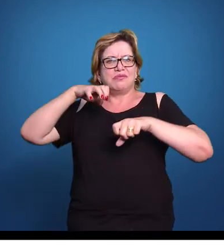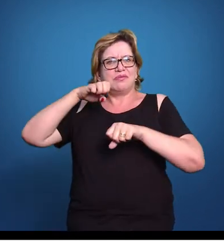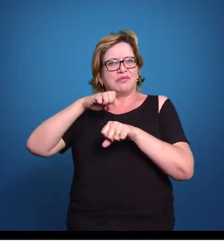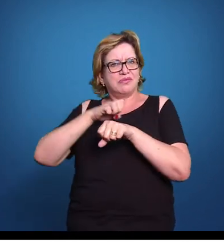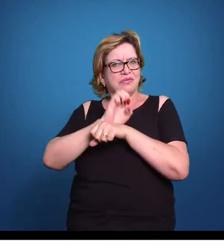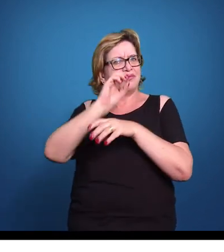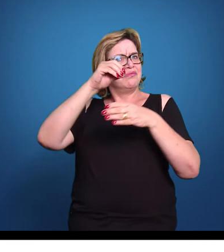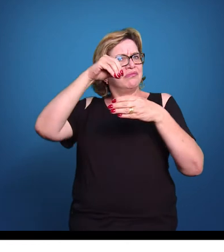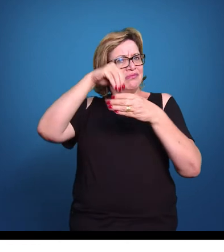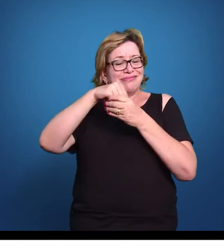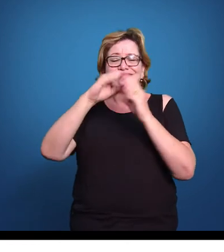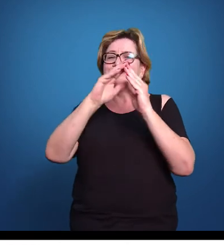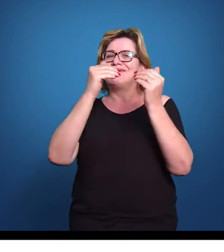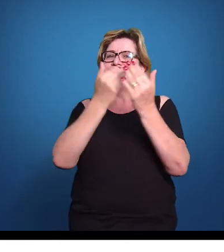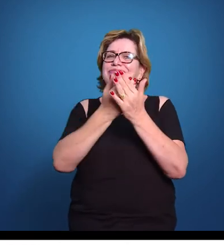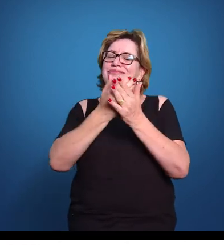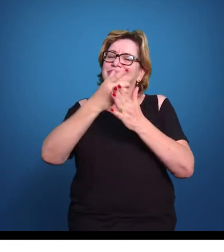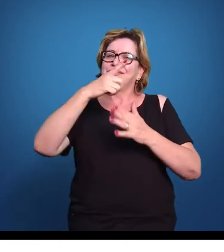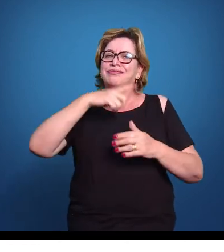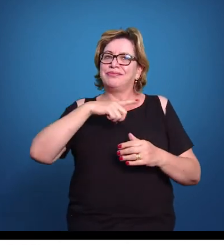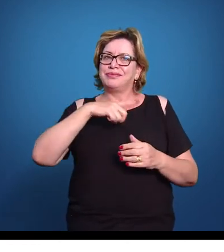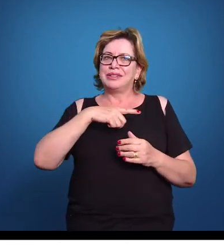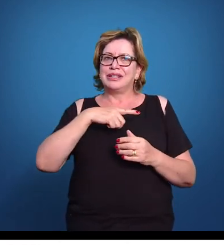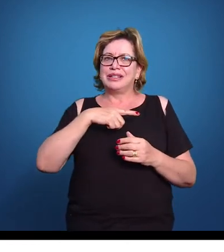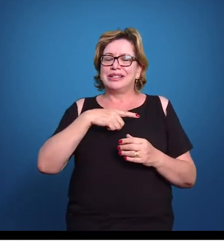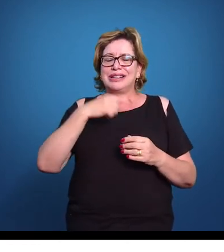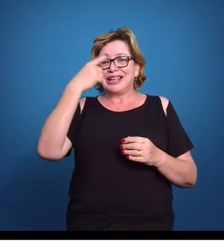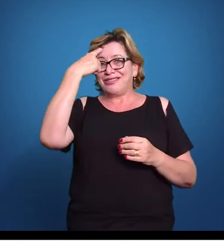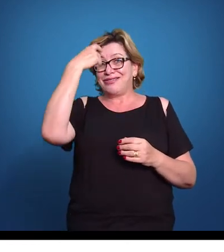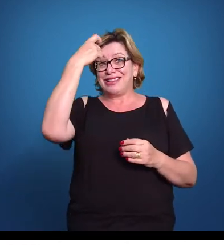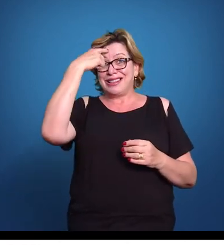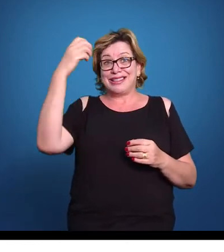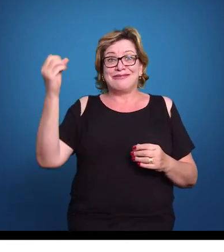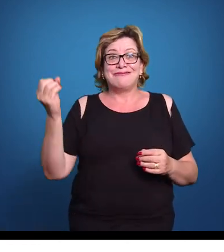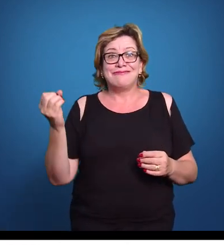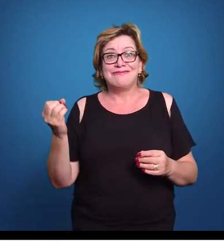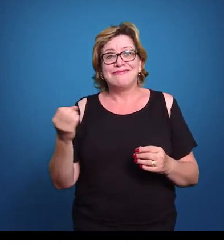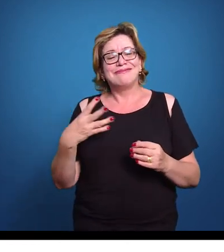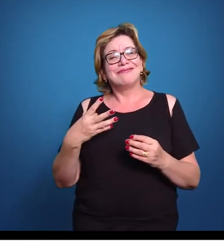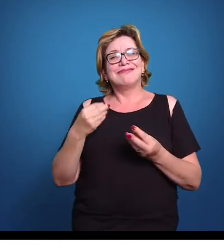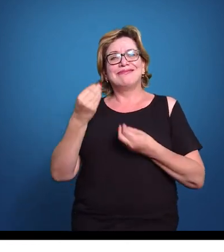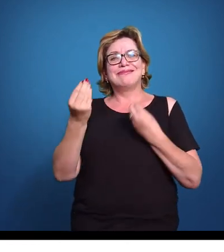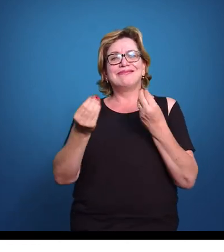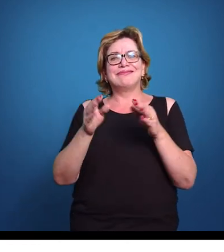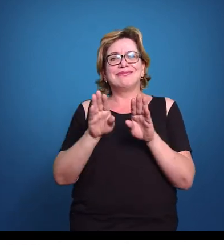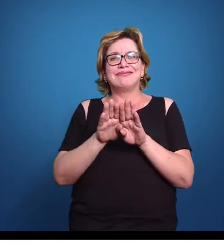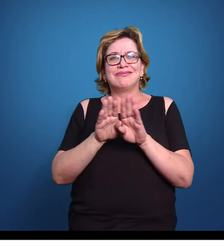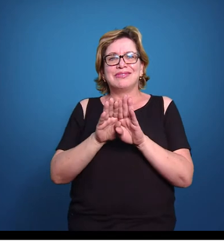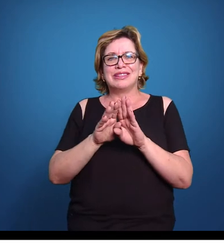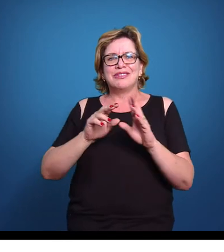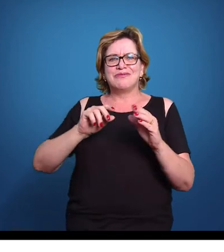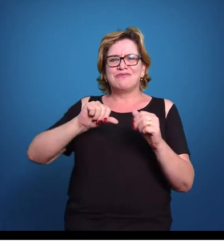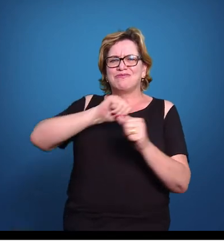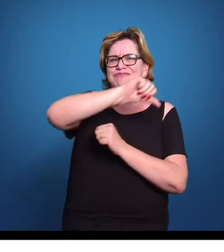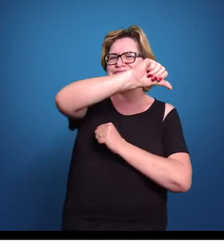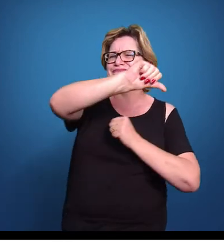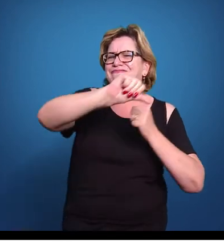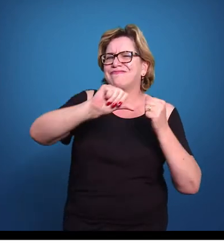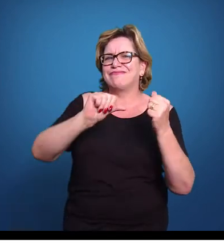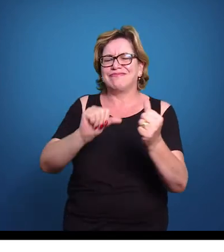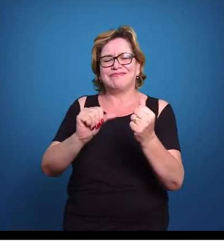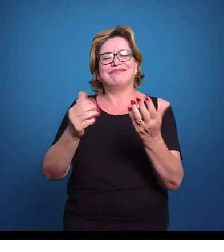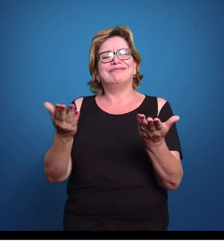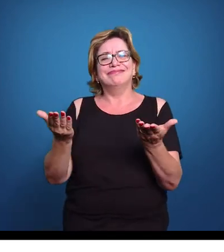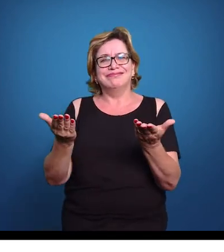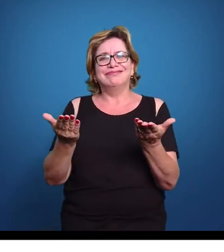uma escola, de ser um empreendedor, criar coisas novas, virar as coisas de ponta-cabeça, num bom